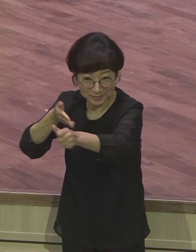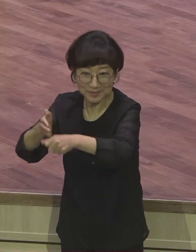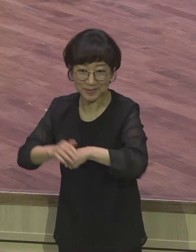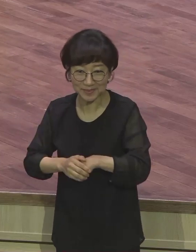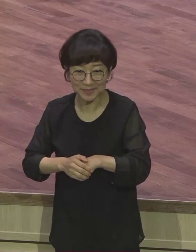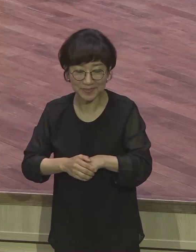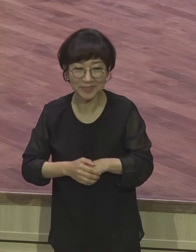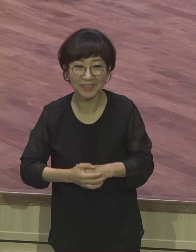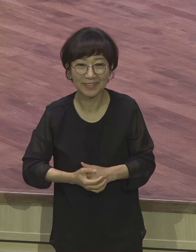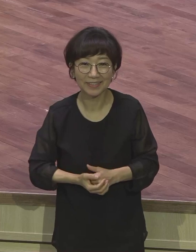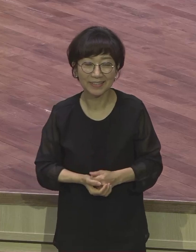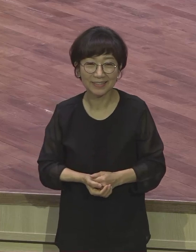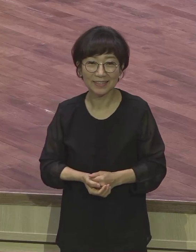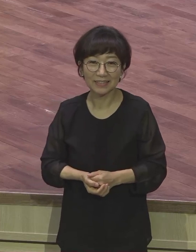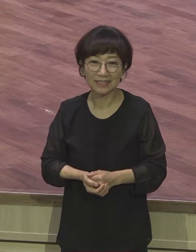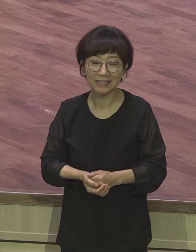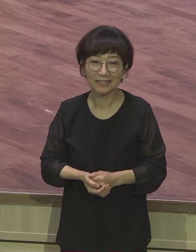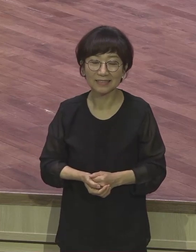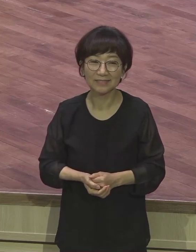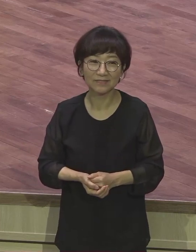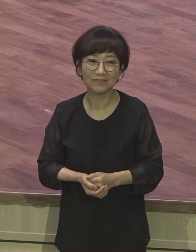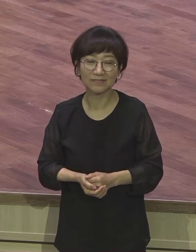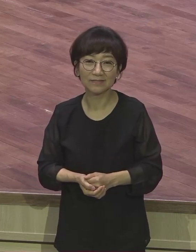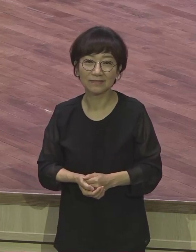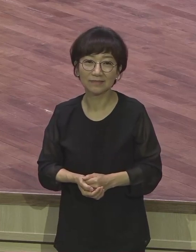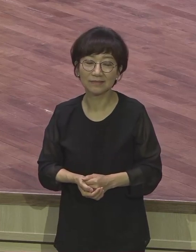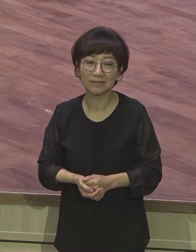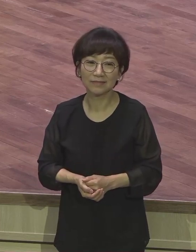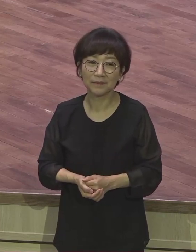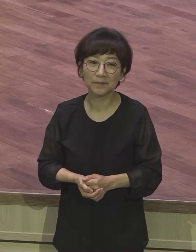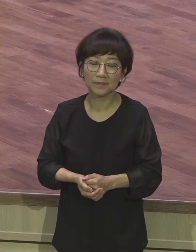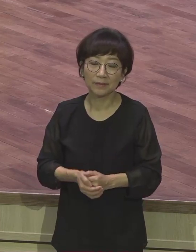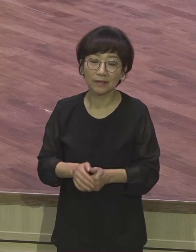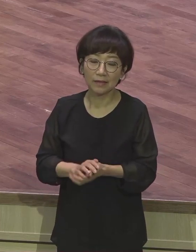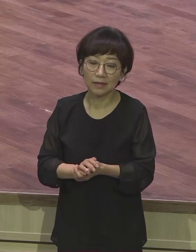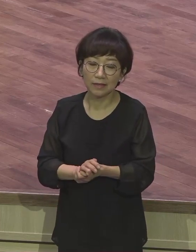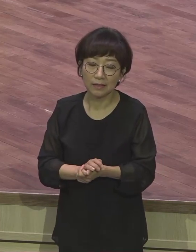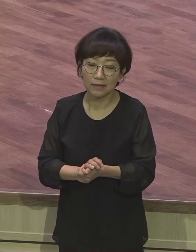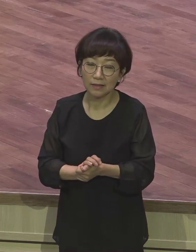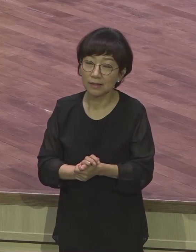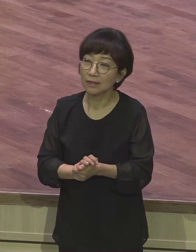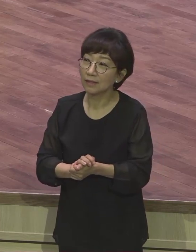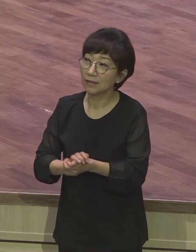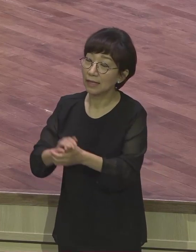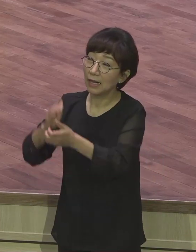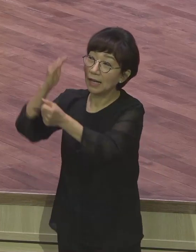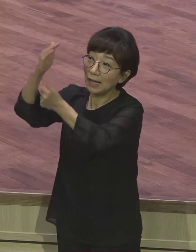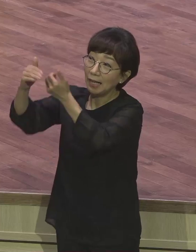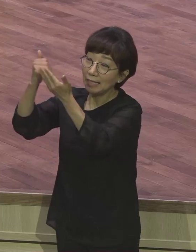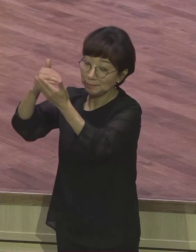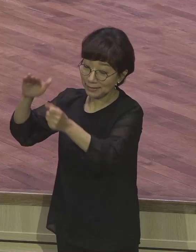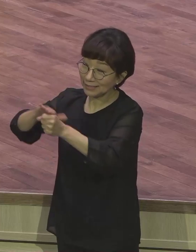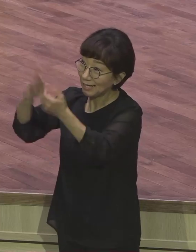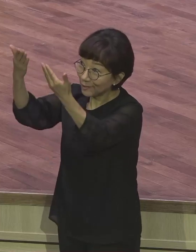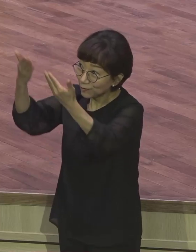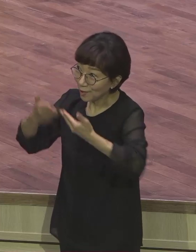그 어떤 것도 우리를 그리스도 예수 안에 있는 하나님을 사랑해서 끊을 수 없으리라.